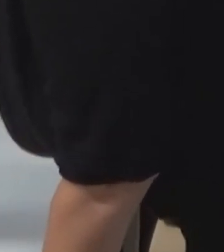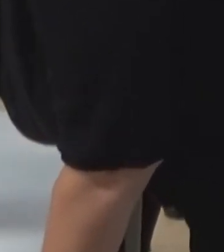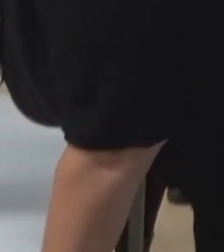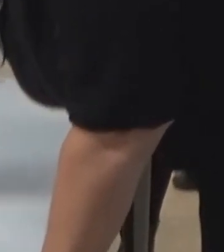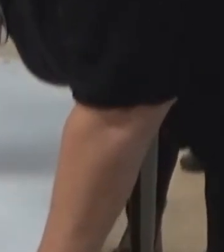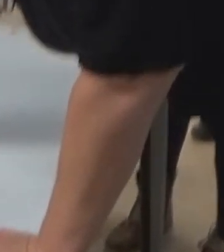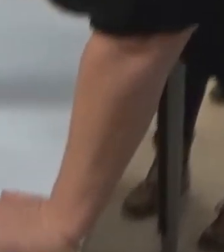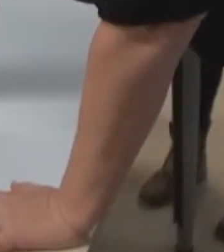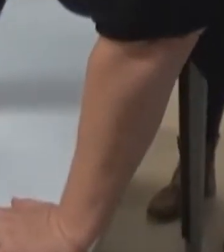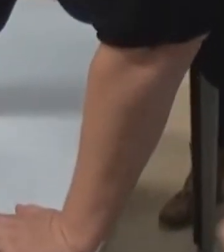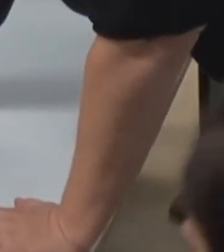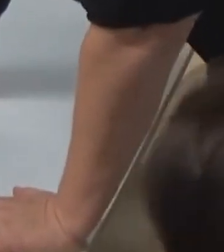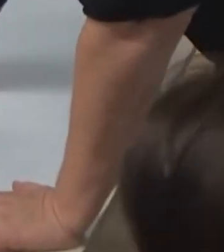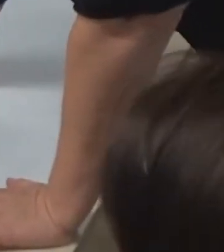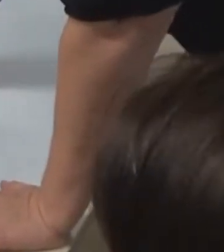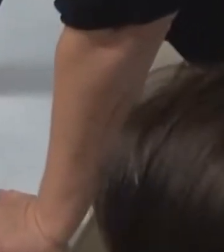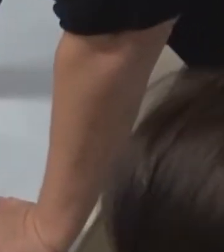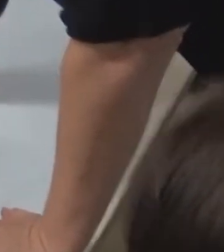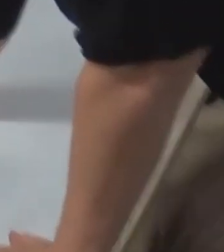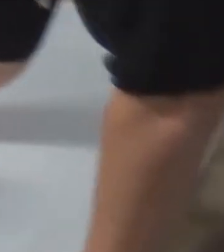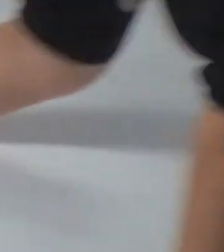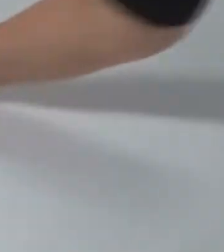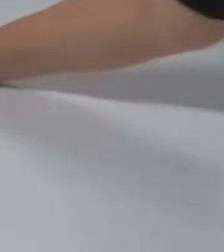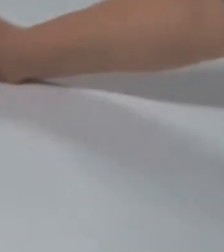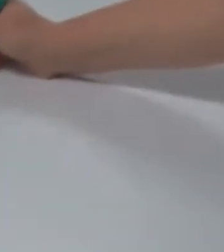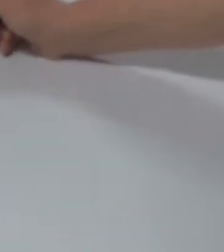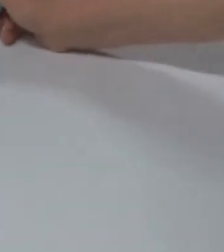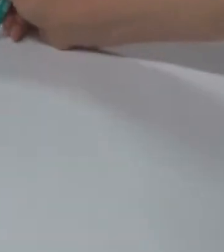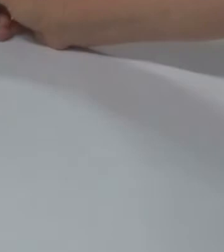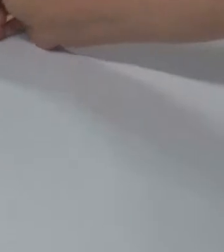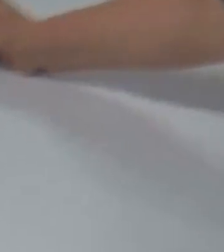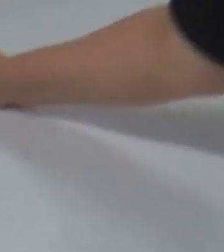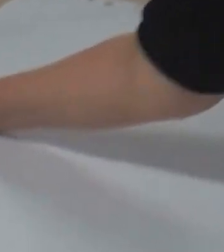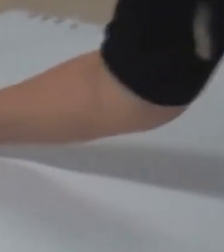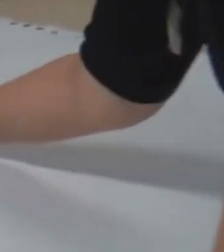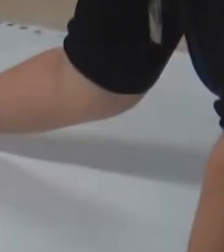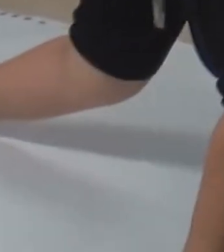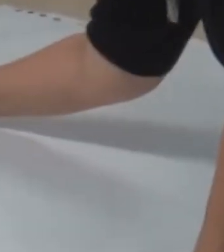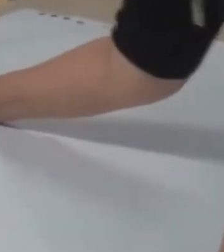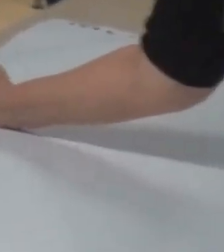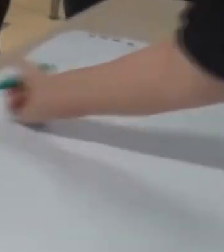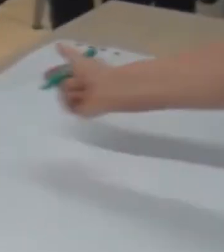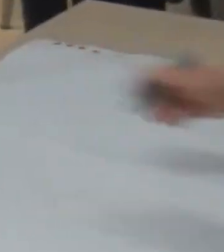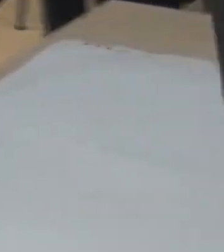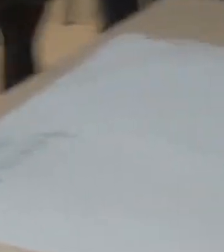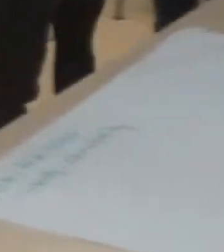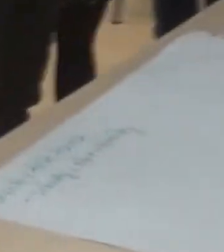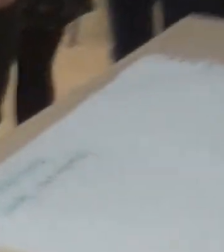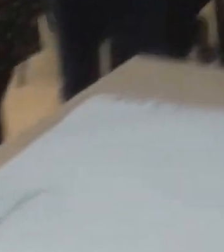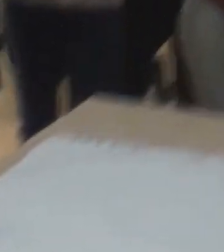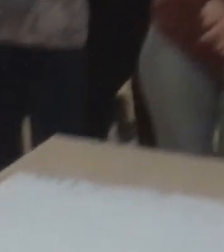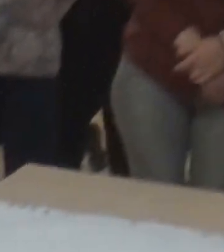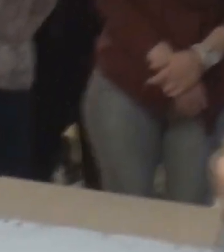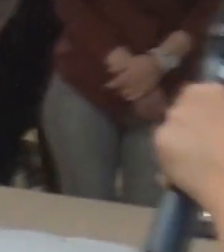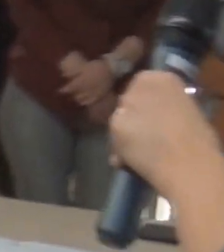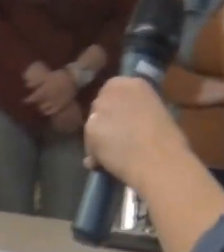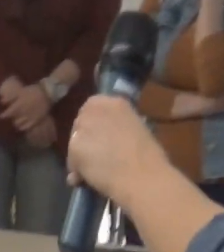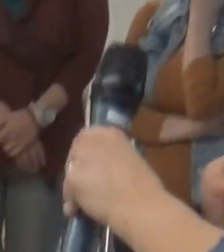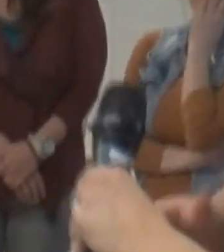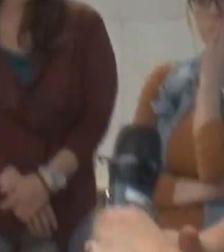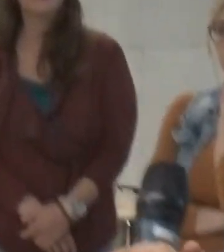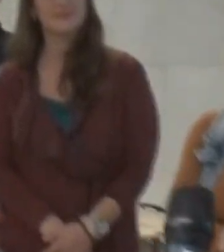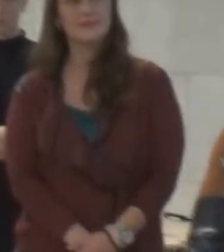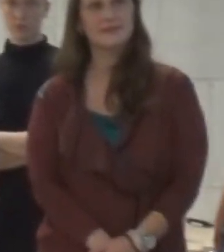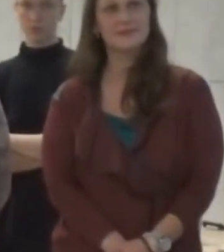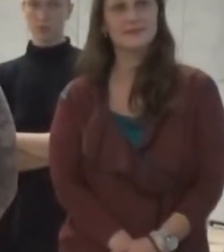Schody, obrubníky, čili to je veřejný prostor. Můžu vás poprosit, i když to bude tložitý, že byste zkusili mikrofon? Aha. Protože